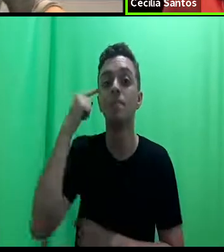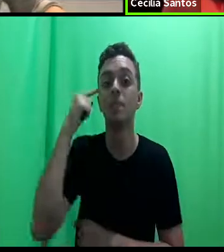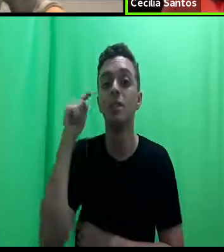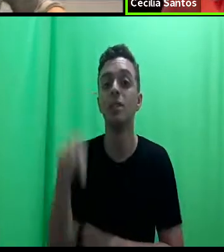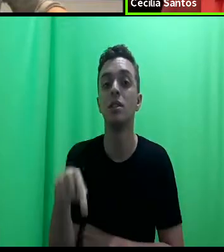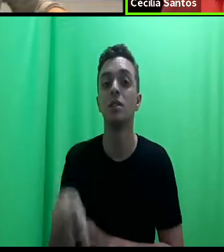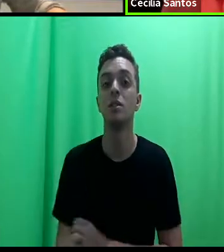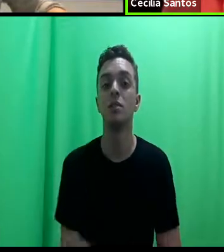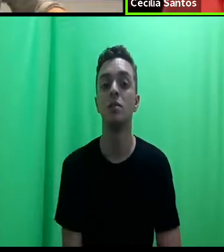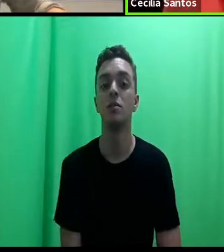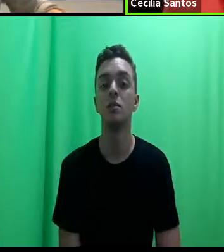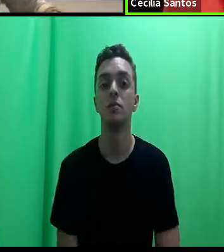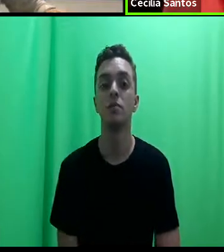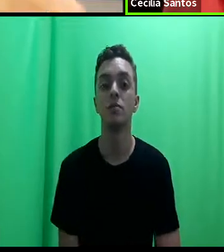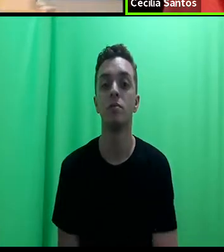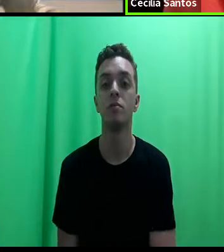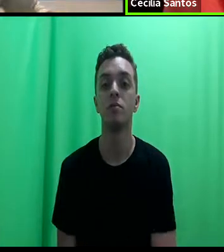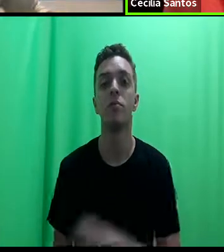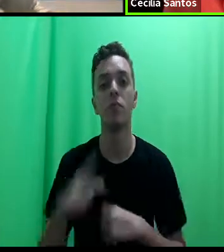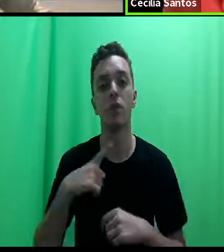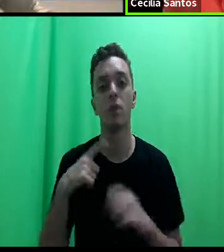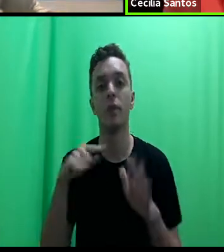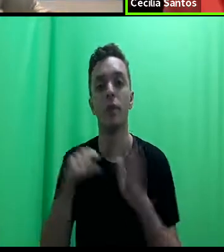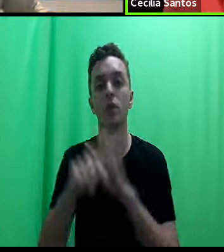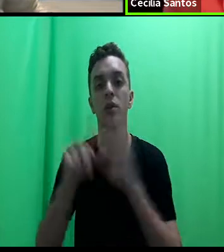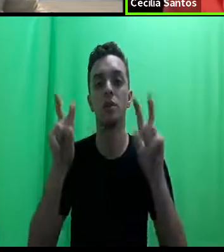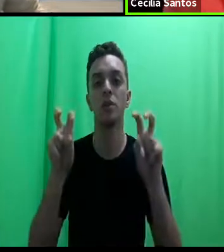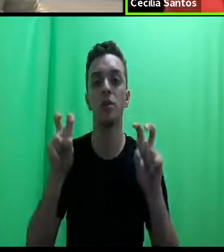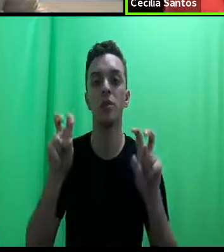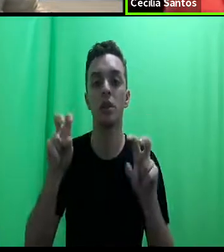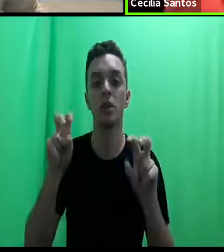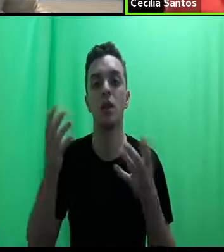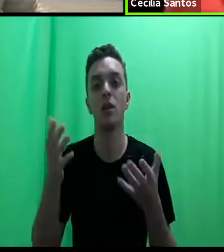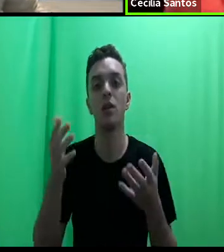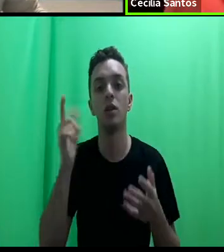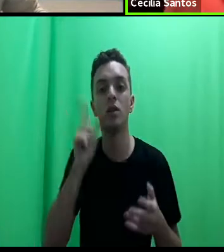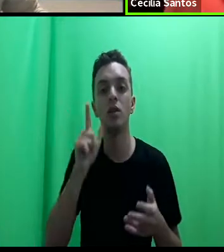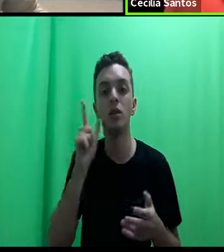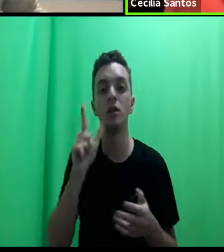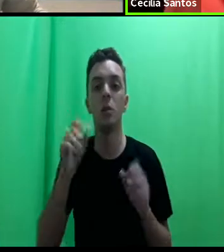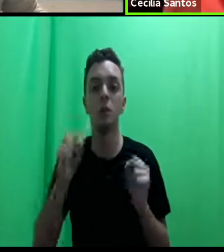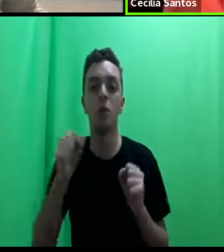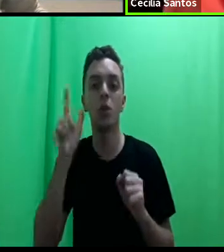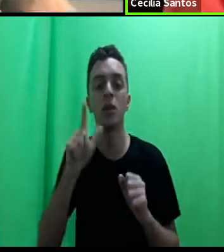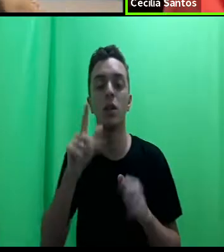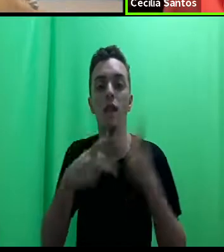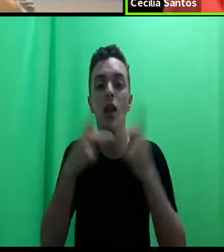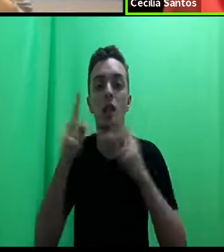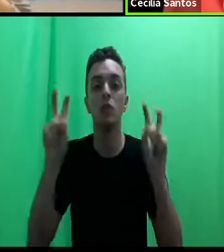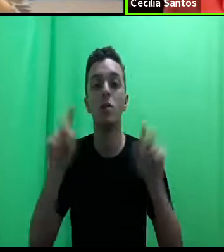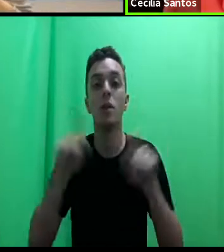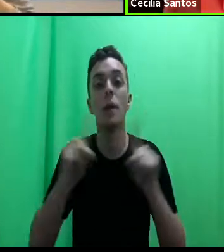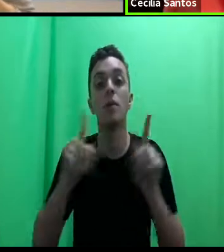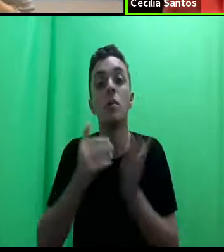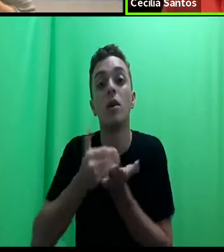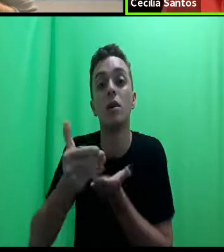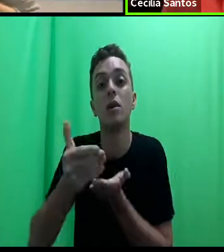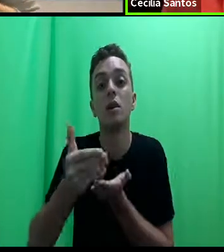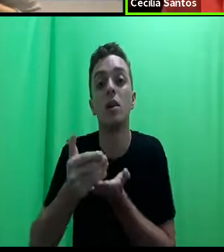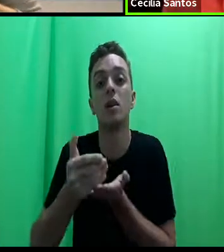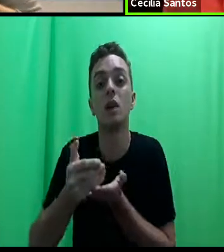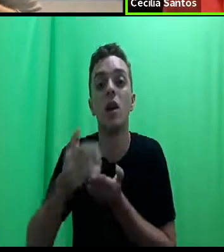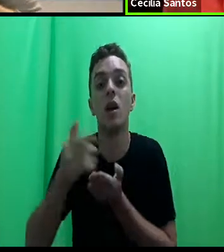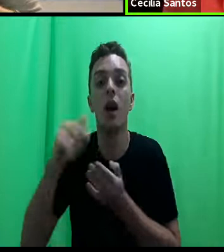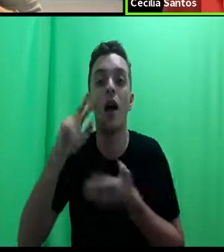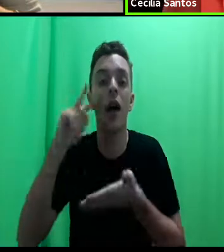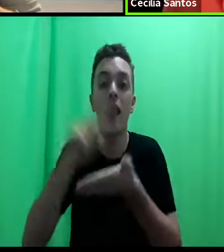não sei se tem alguma pergunta sobre isso, aí depois eu posso falar sobre isso, mas eu acho que, para começar, é lendo